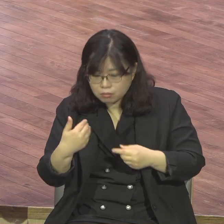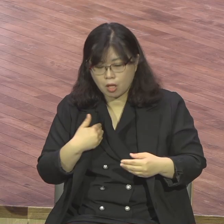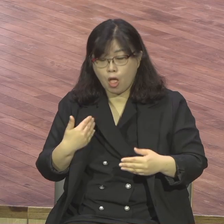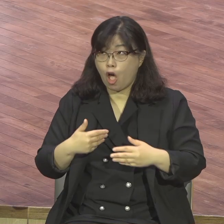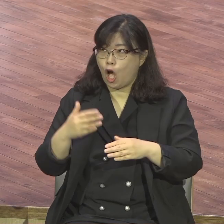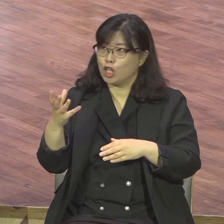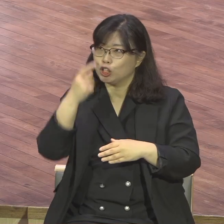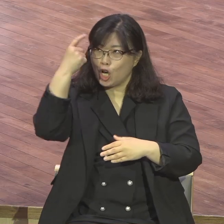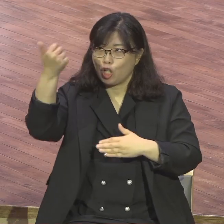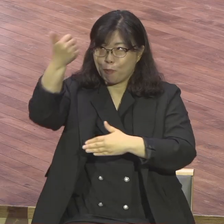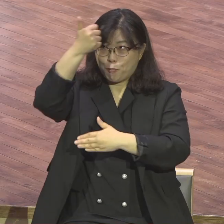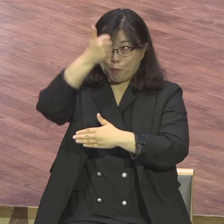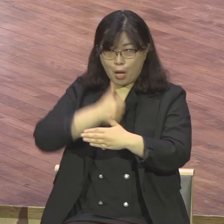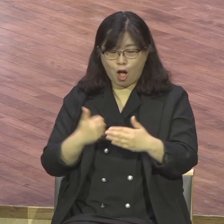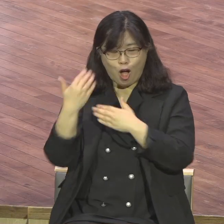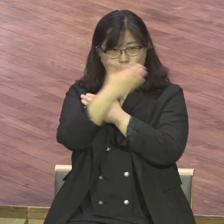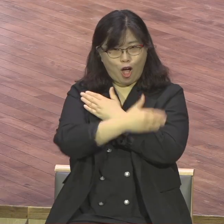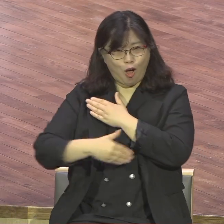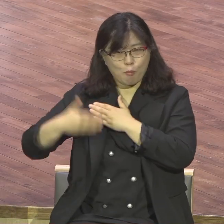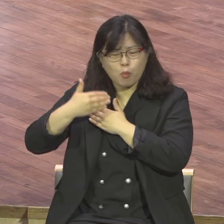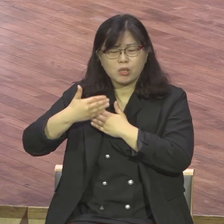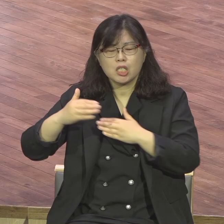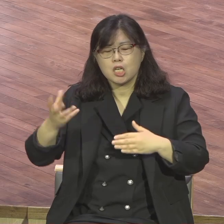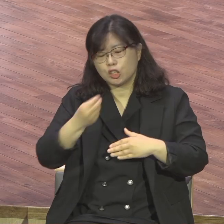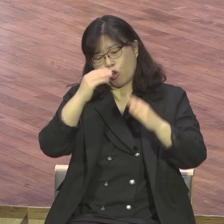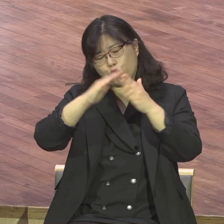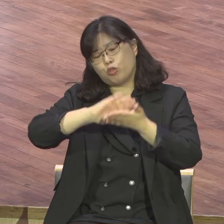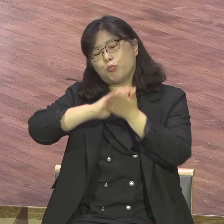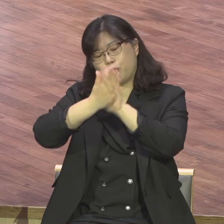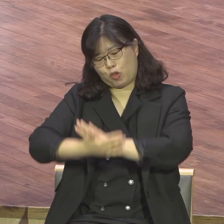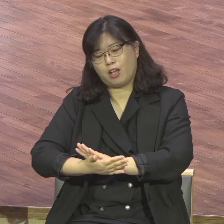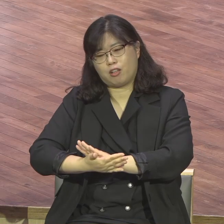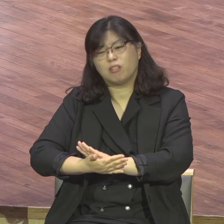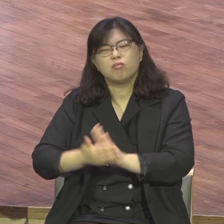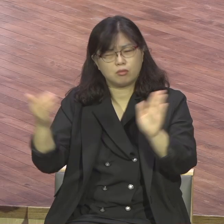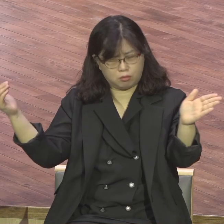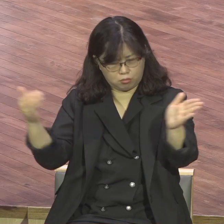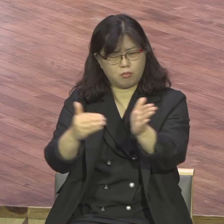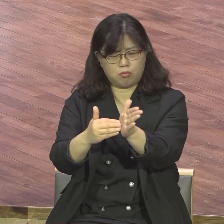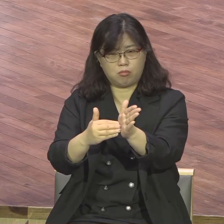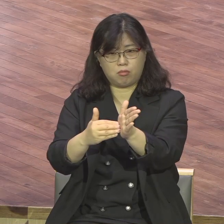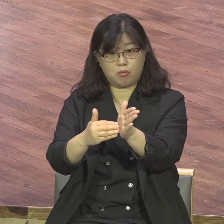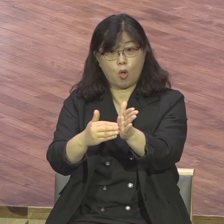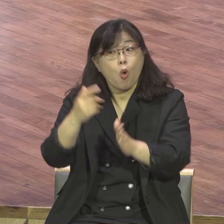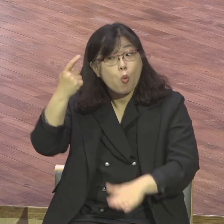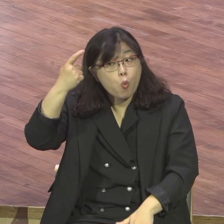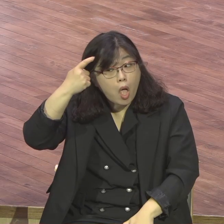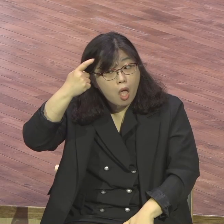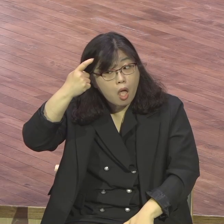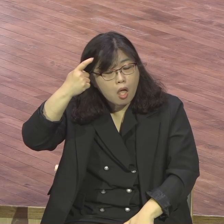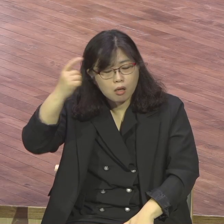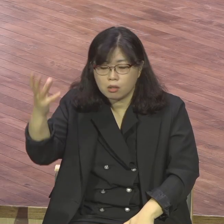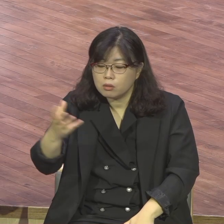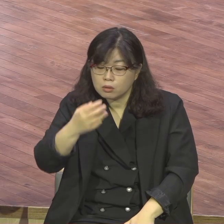예배 교회요 아멘 내가 성전이 내가 성전 왜? 주님의 영이 내 안에 임재해 계시기 때문에